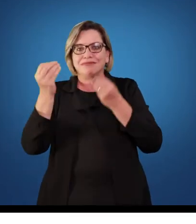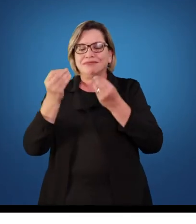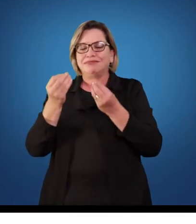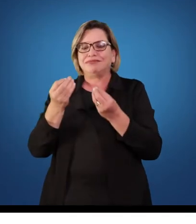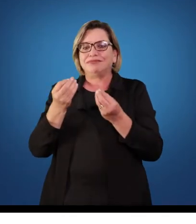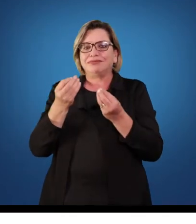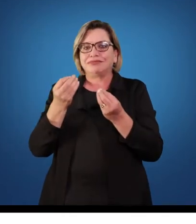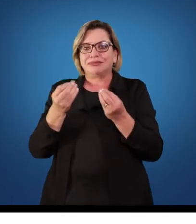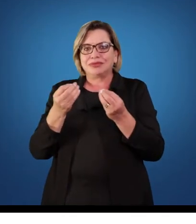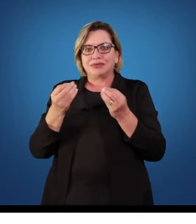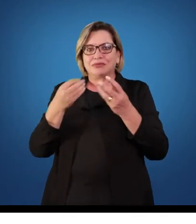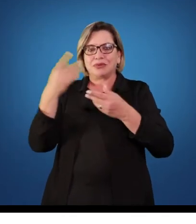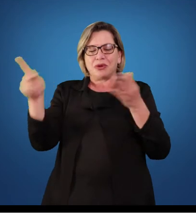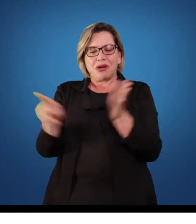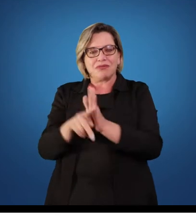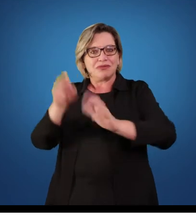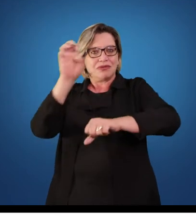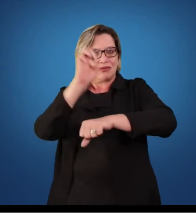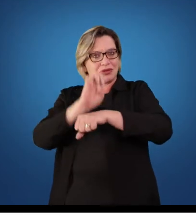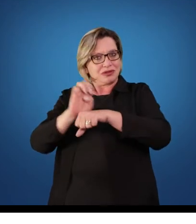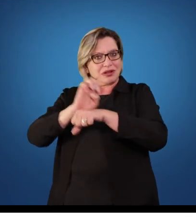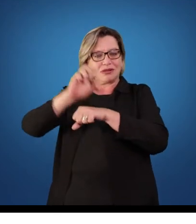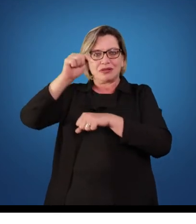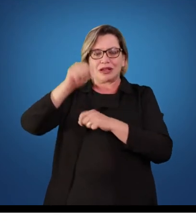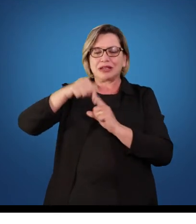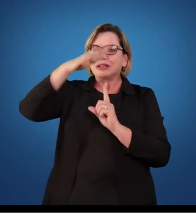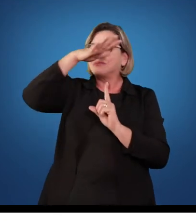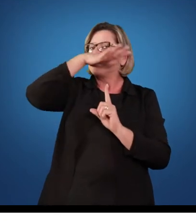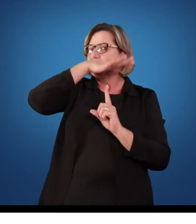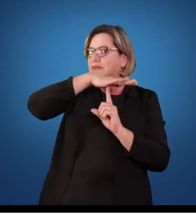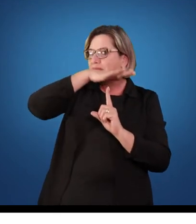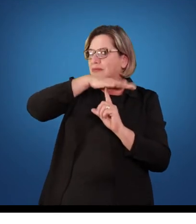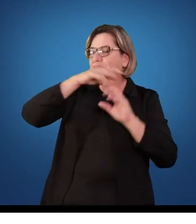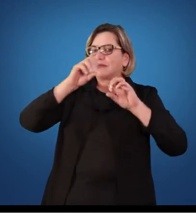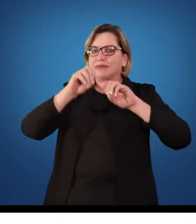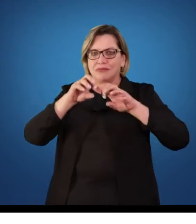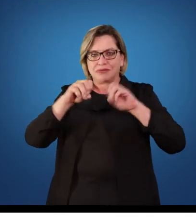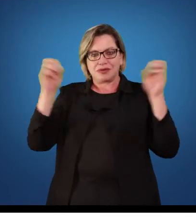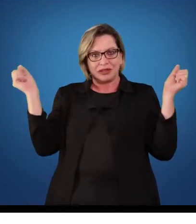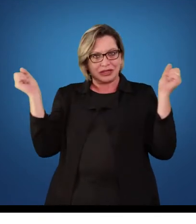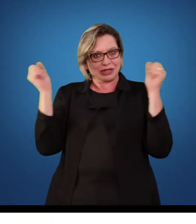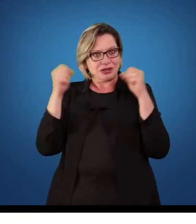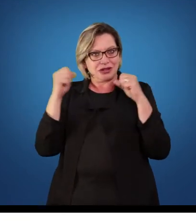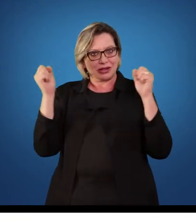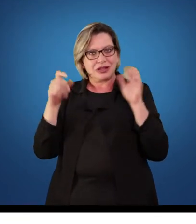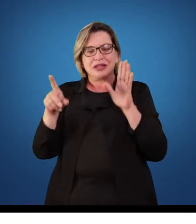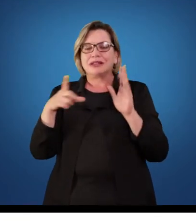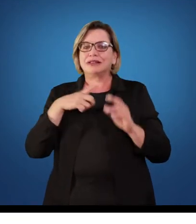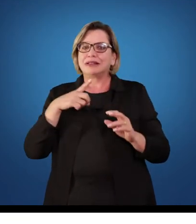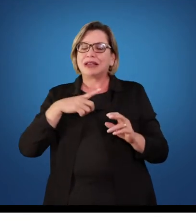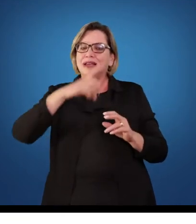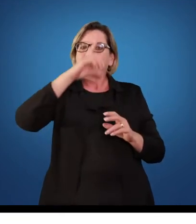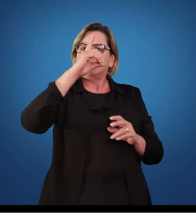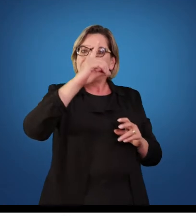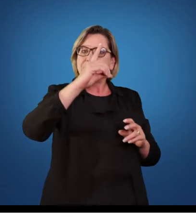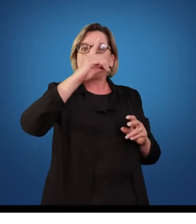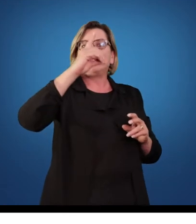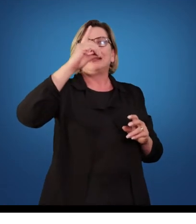A nível estadual, o ensino da educação física nas escolas é orientado por meio das diretrizes curriculares do